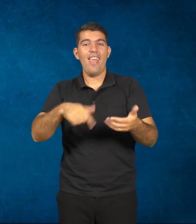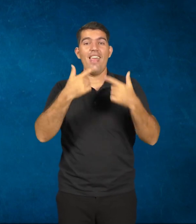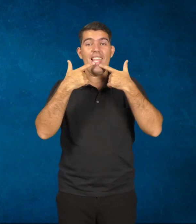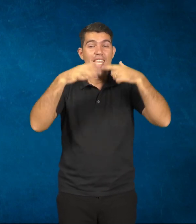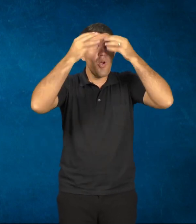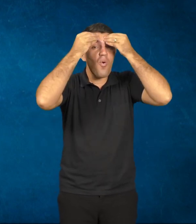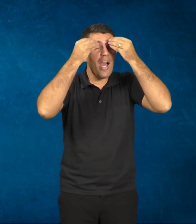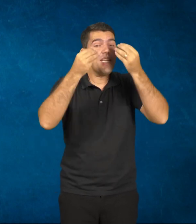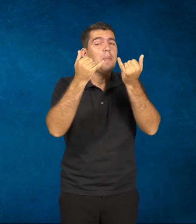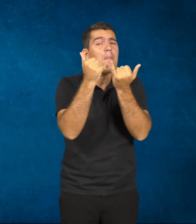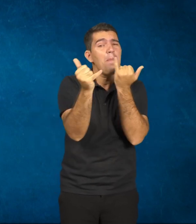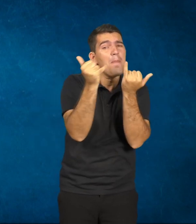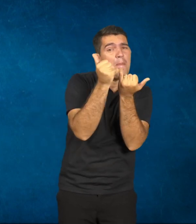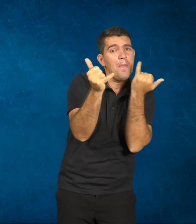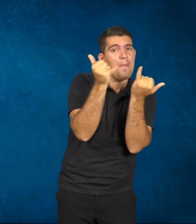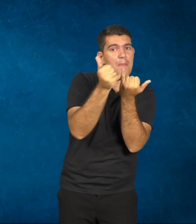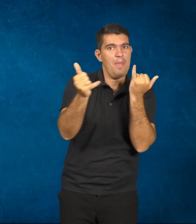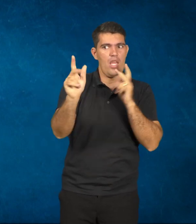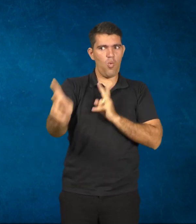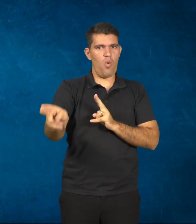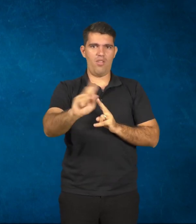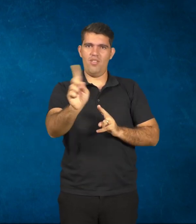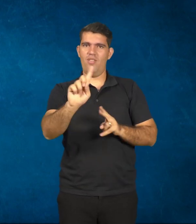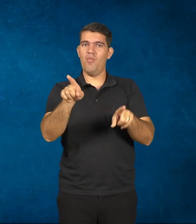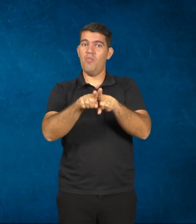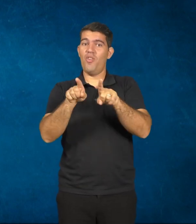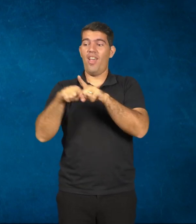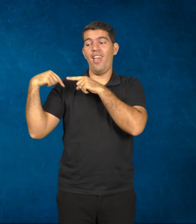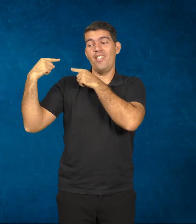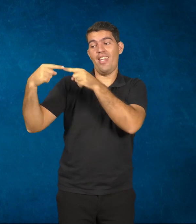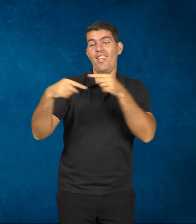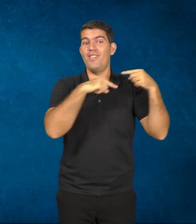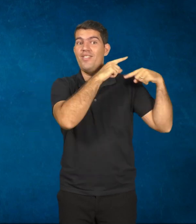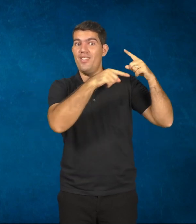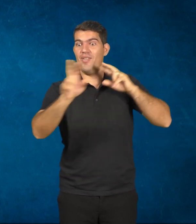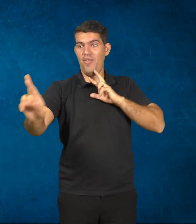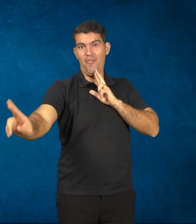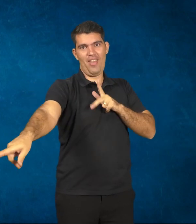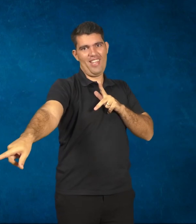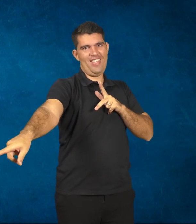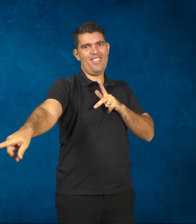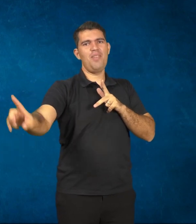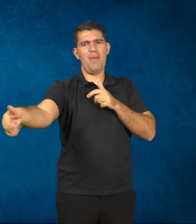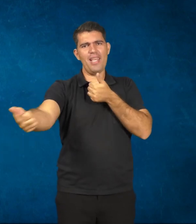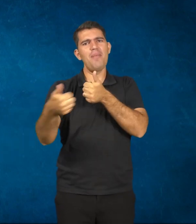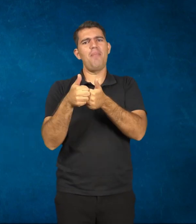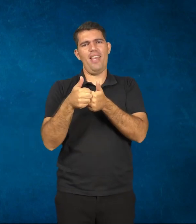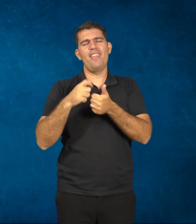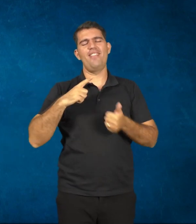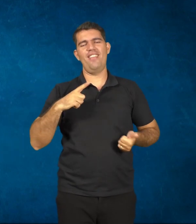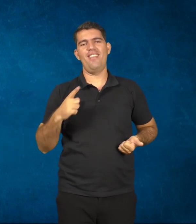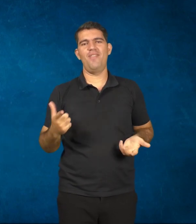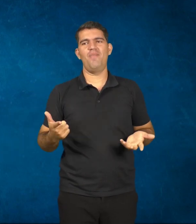que nem a Simone colocou, são gerações diferentes, mas sem dúvida que aproxima. Alexandre, a gente sabe que